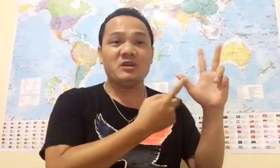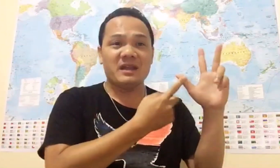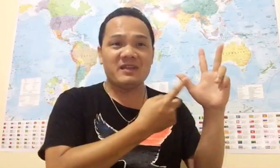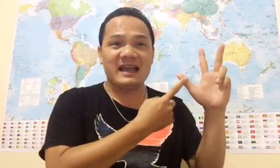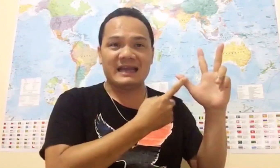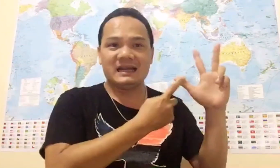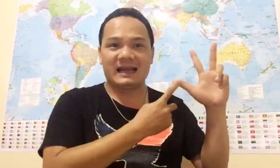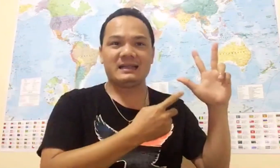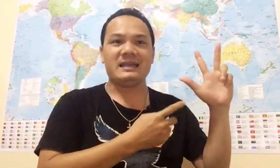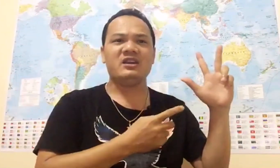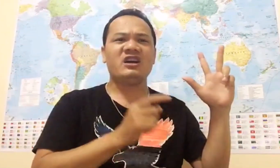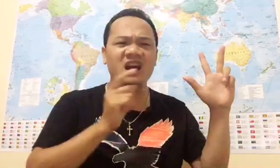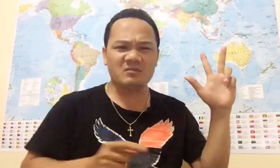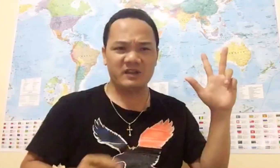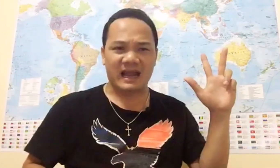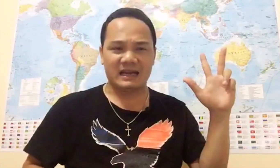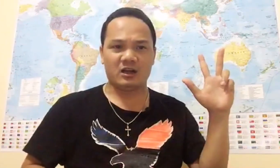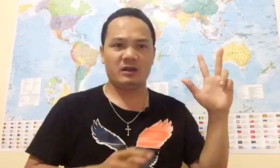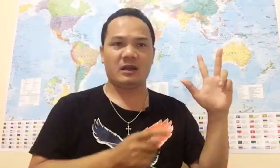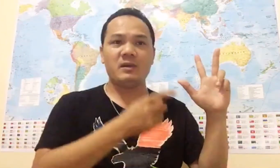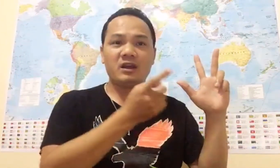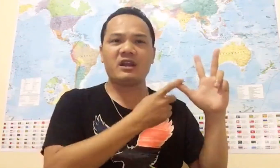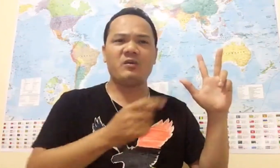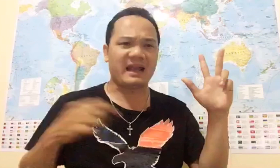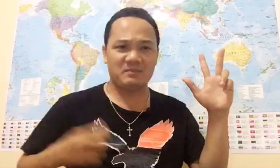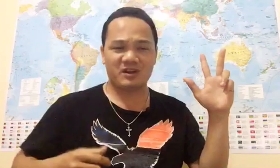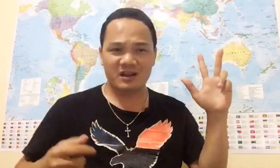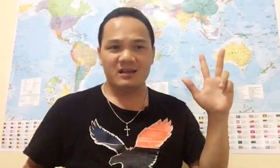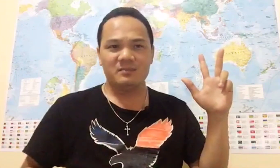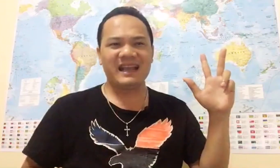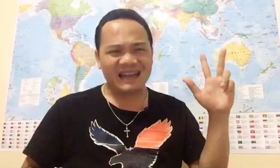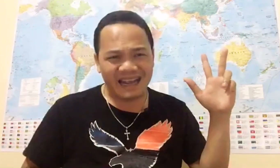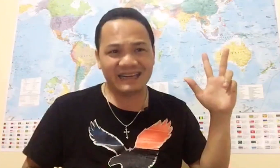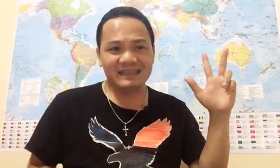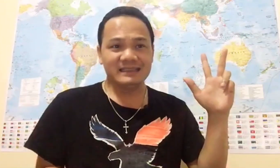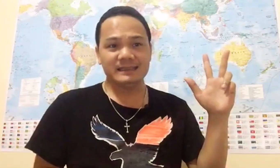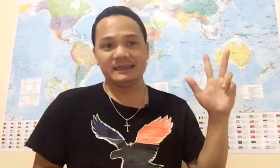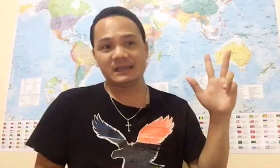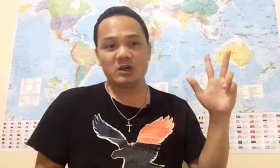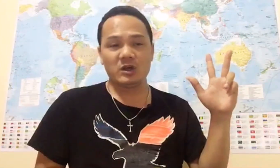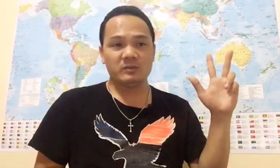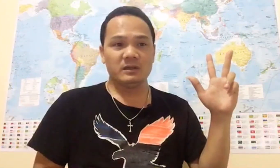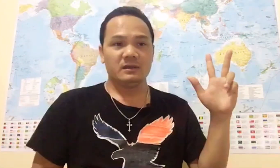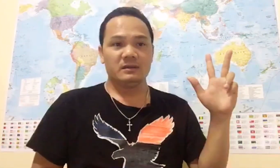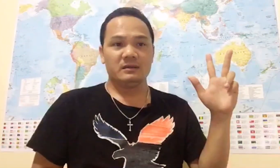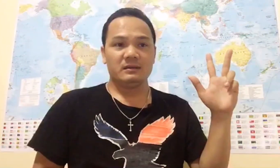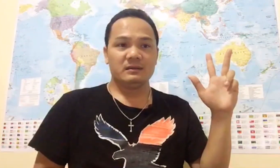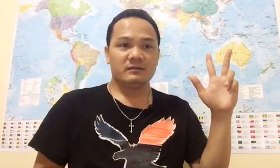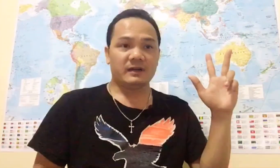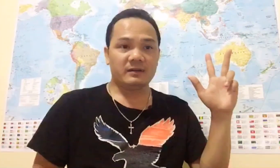nước Mỹ vĩ đại trở lại Tại vì nó hết vĩ đại rồi Ông mới nói câu làm cho nó Make again Đúng không? Phải không?